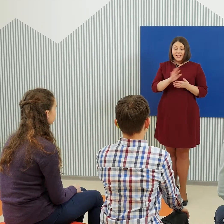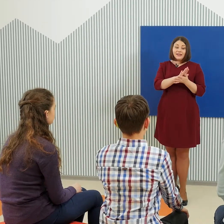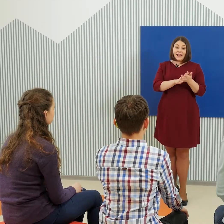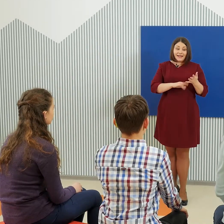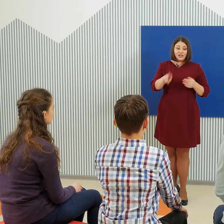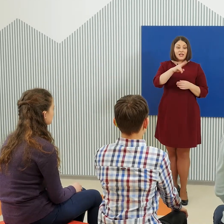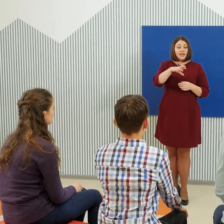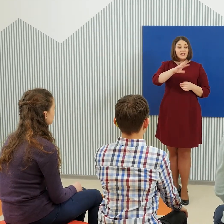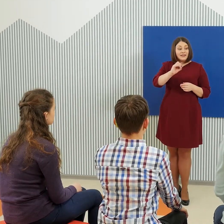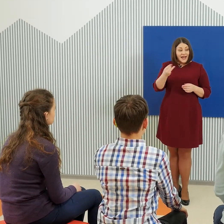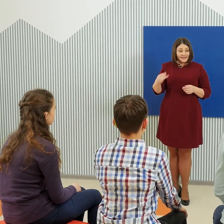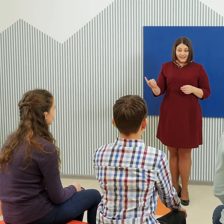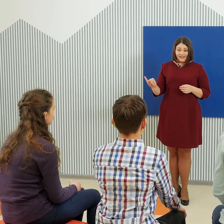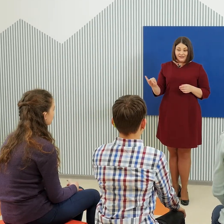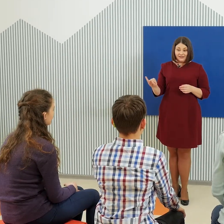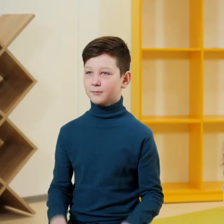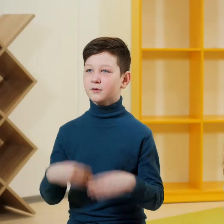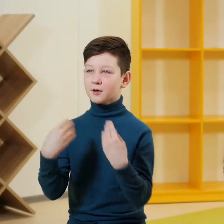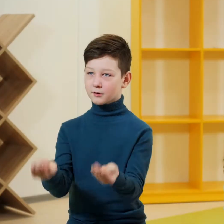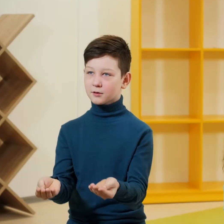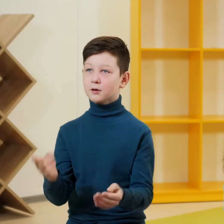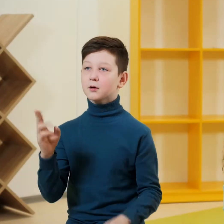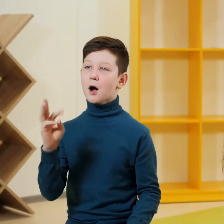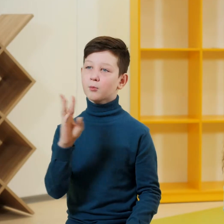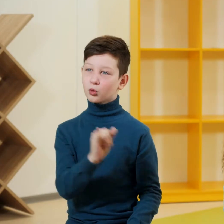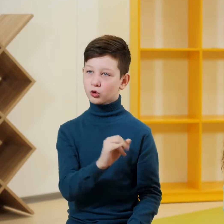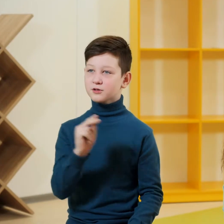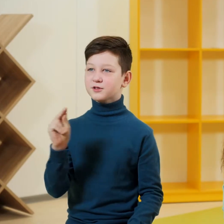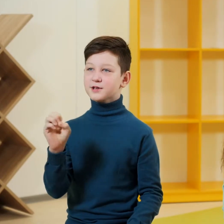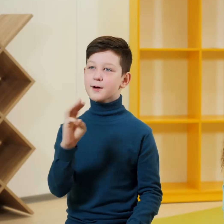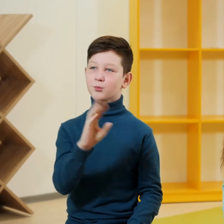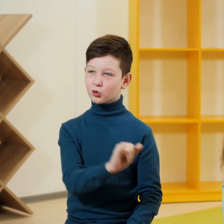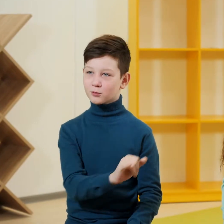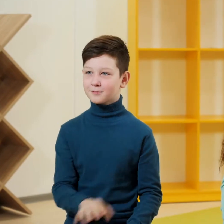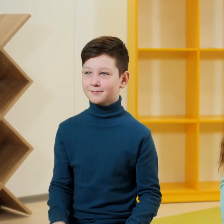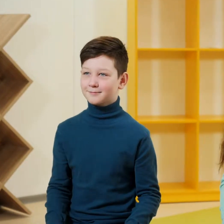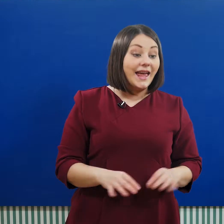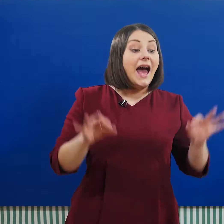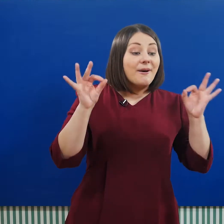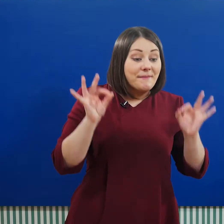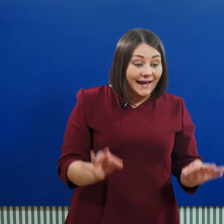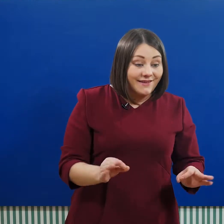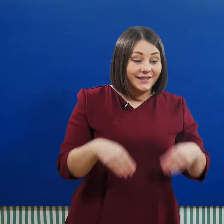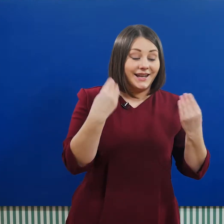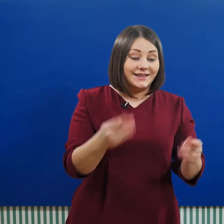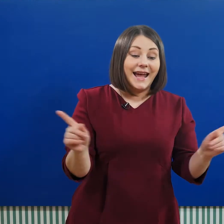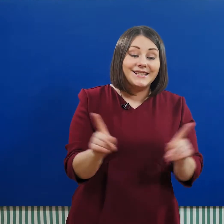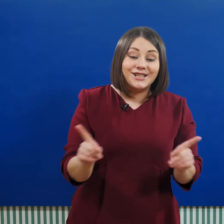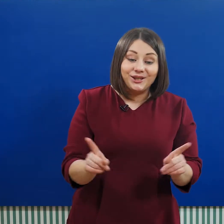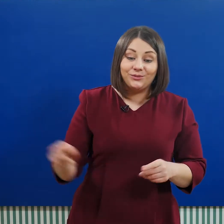Дальше – дательный. Дать кому? Чему? Правильно! Дать чему?